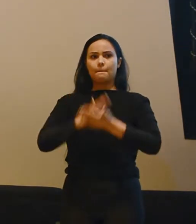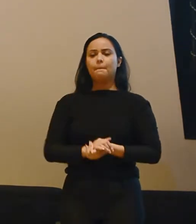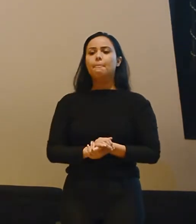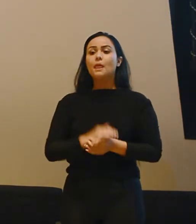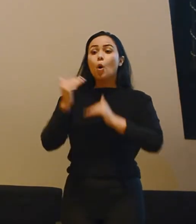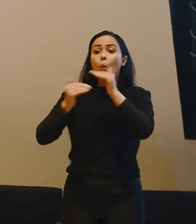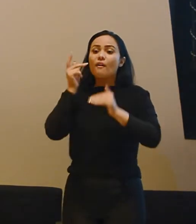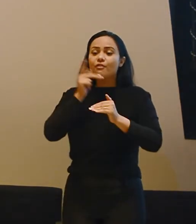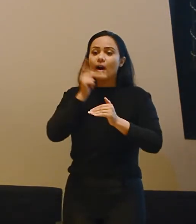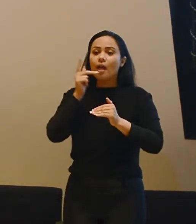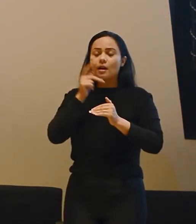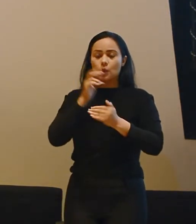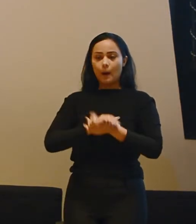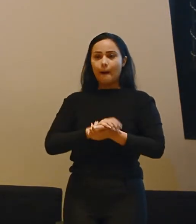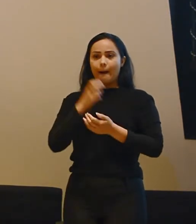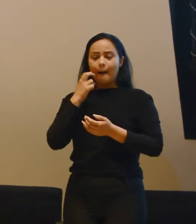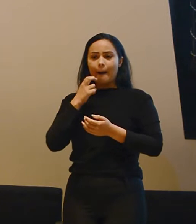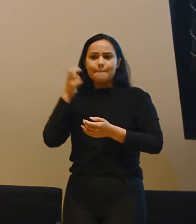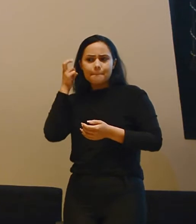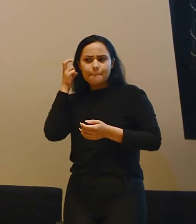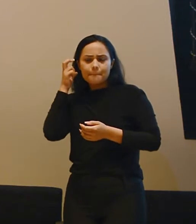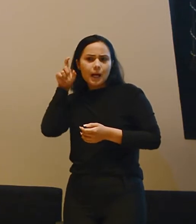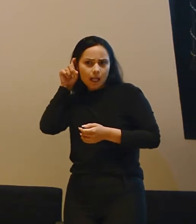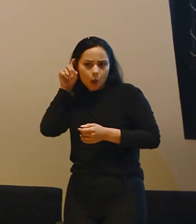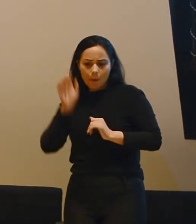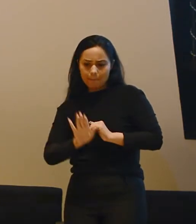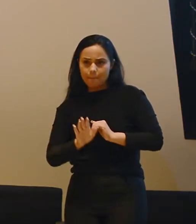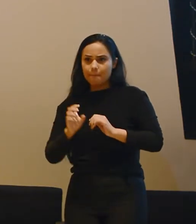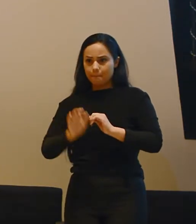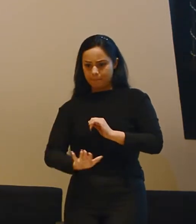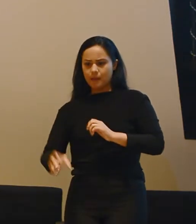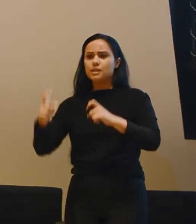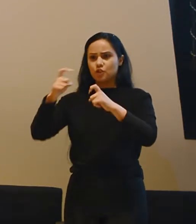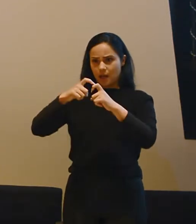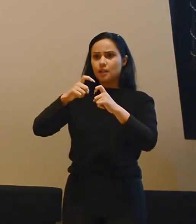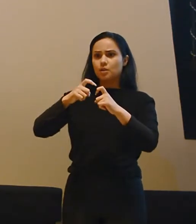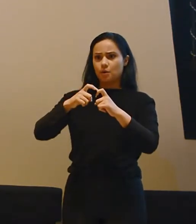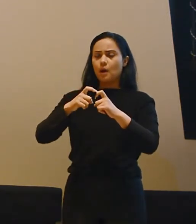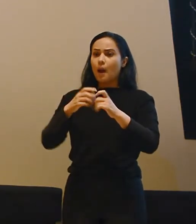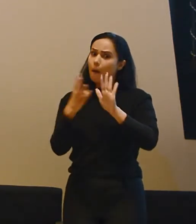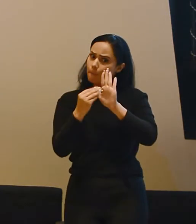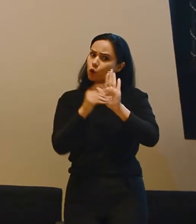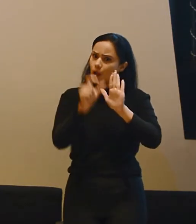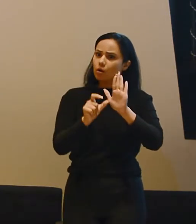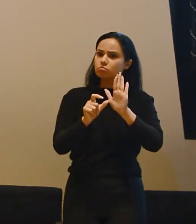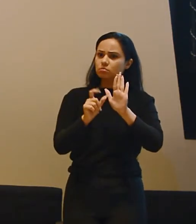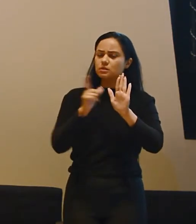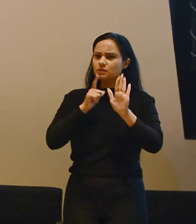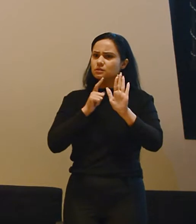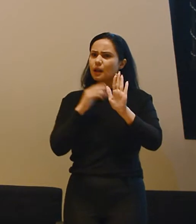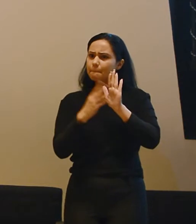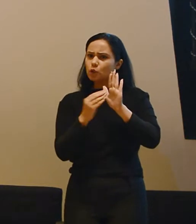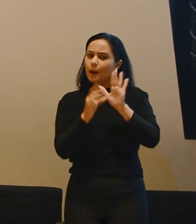E aí quando a gente está falando de aparelho pediátrico, a primeira coisa que a gente precisa levar em consideração é o modelo desse aparelho. Então existem